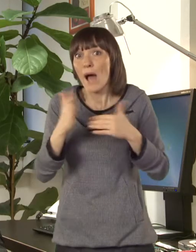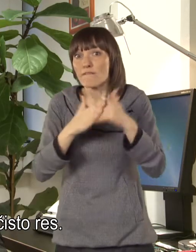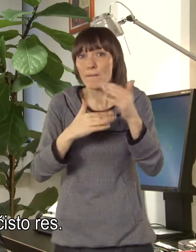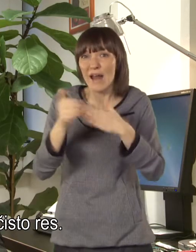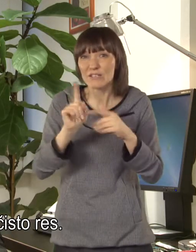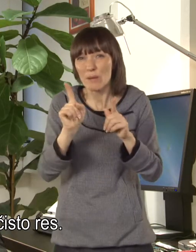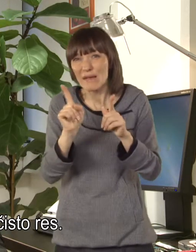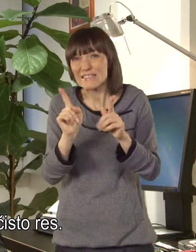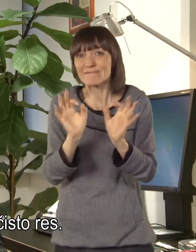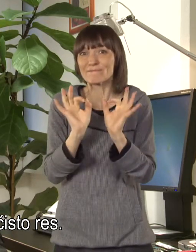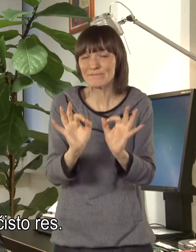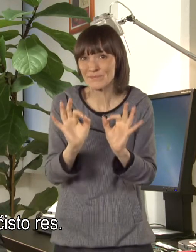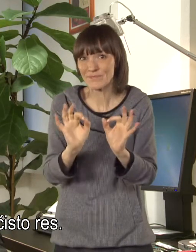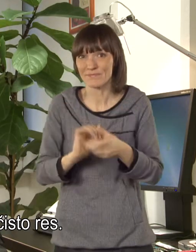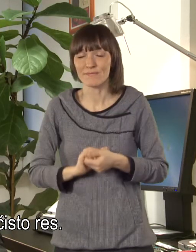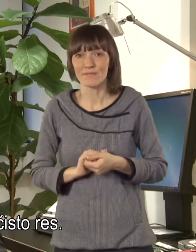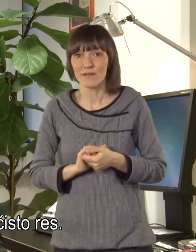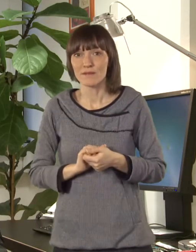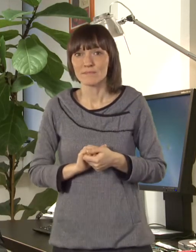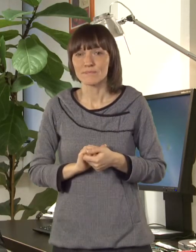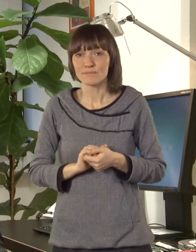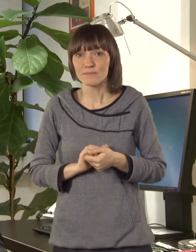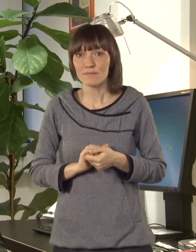jezik, kar pa v praksi ni čisto res.